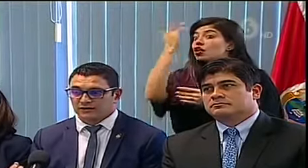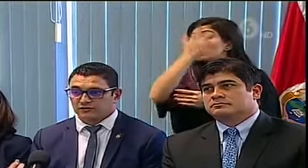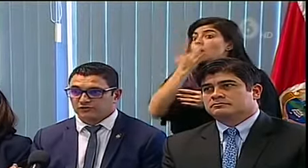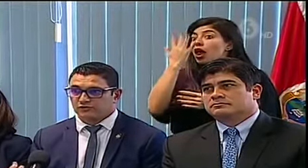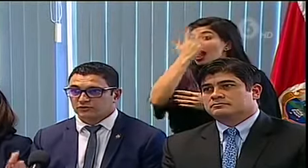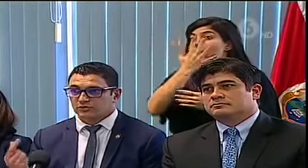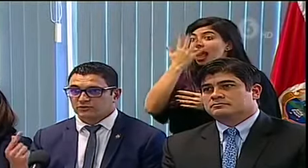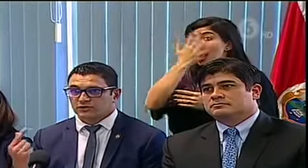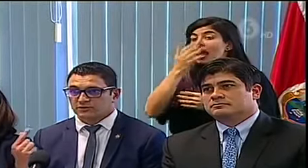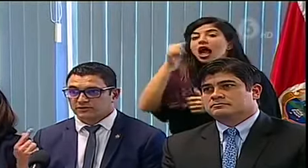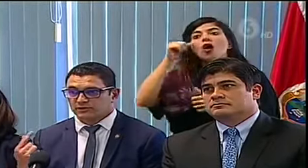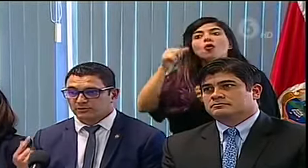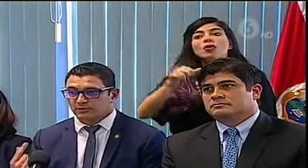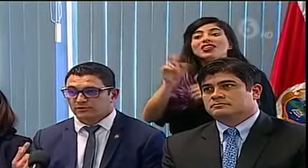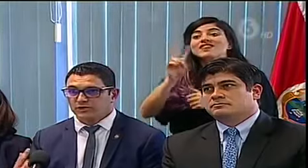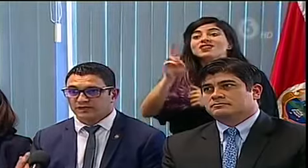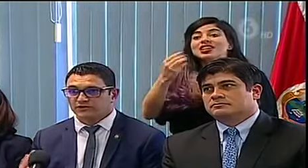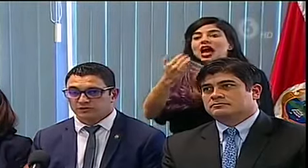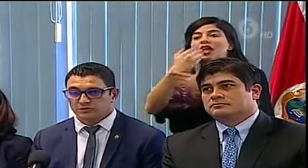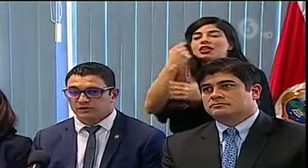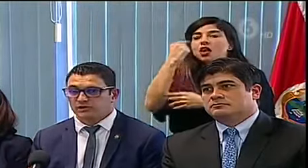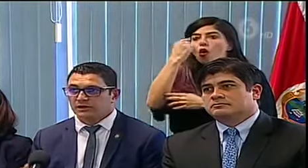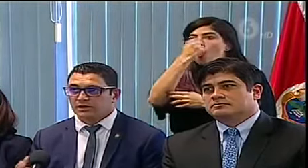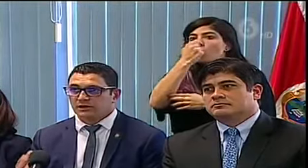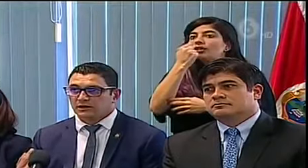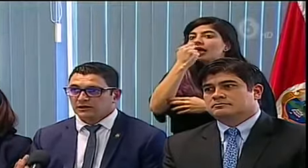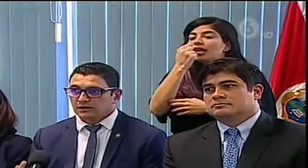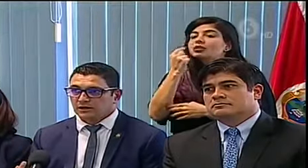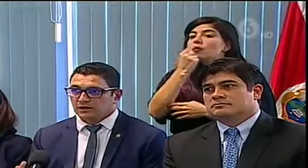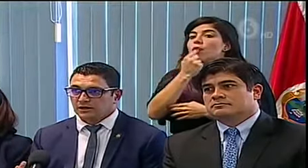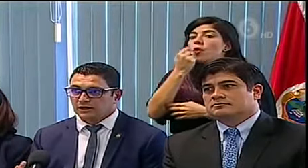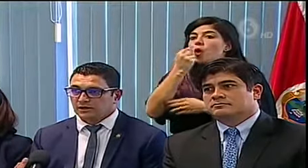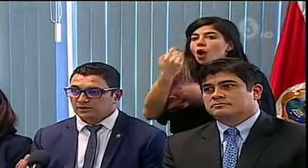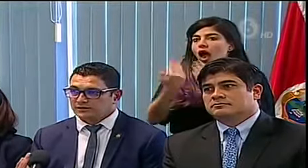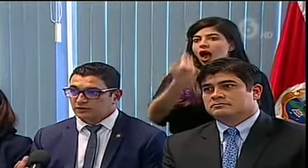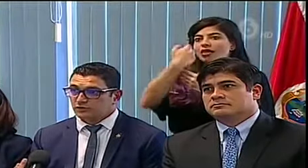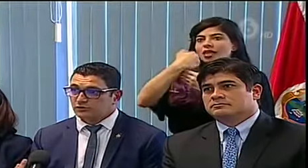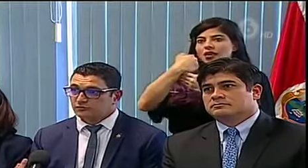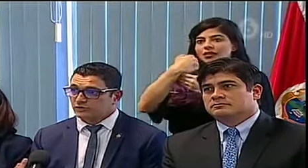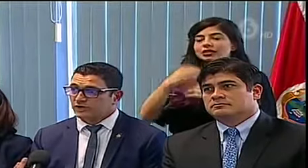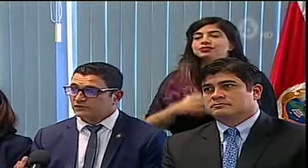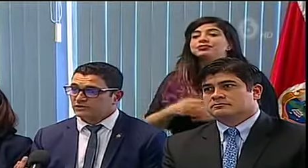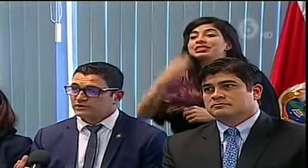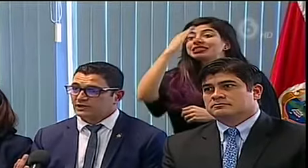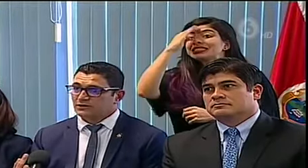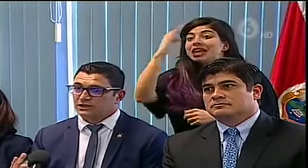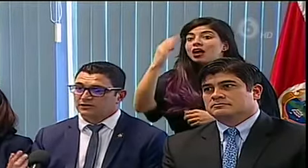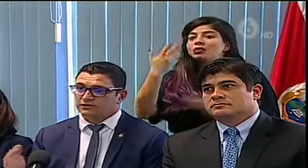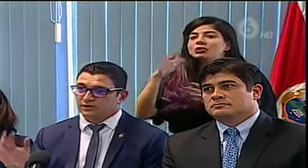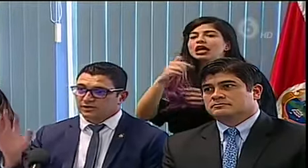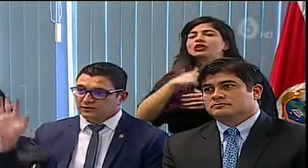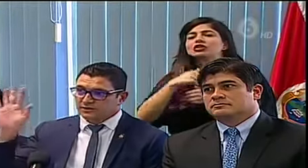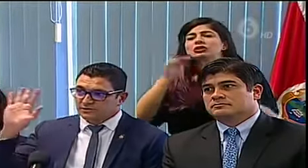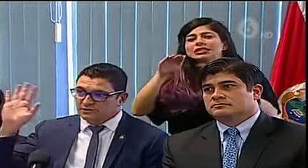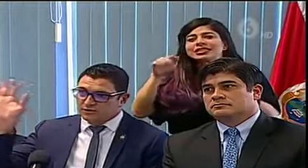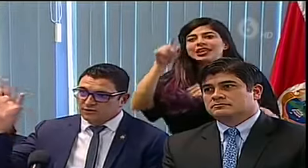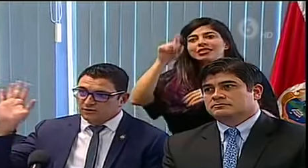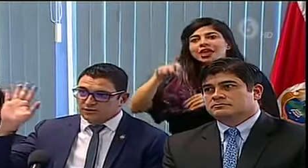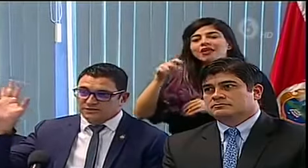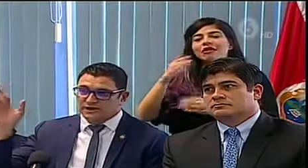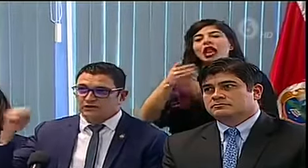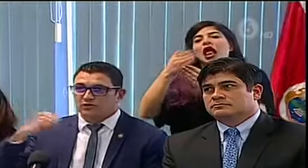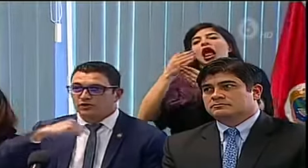cara, el rostro, recordemos que el virus entra por ojo, nariz o boca. El saludo correcto, hemos estado indicando saludarse